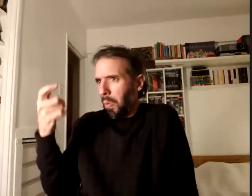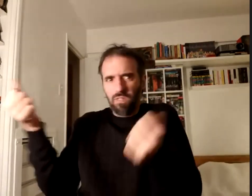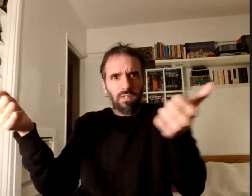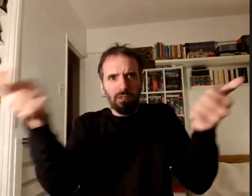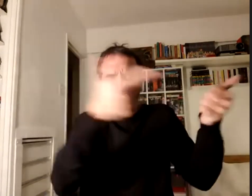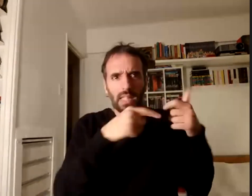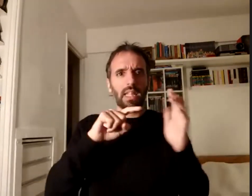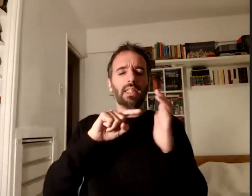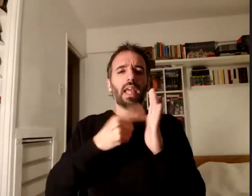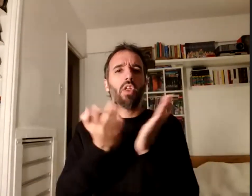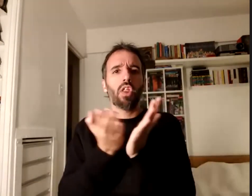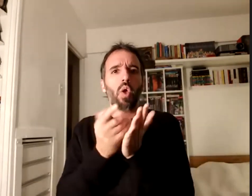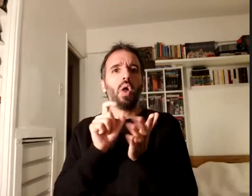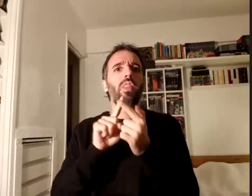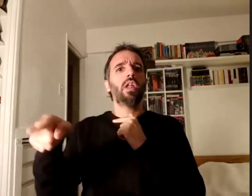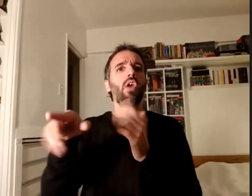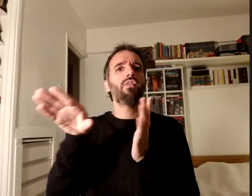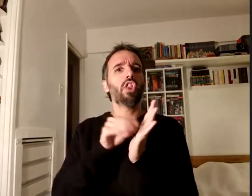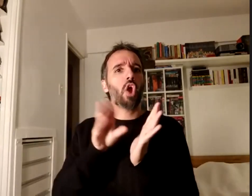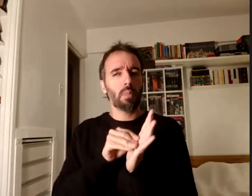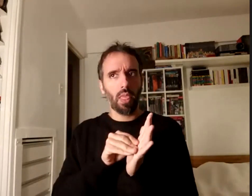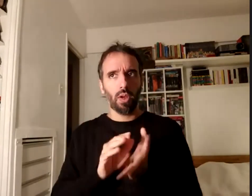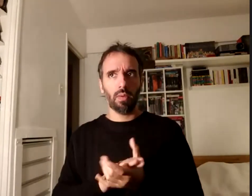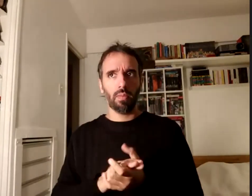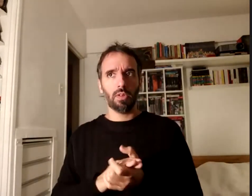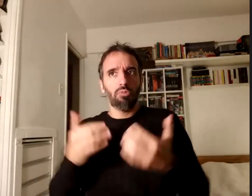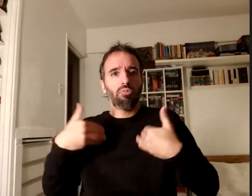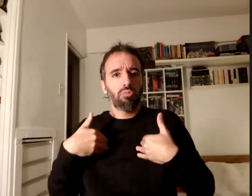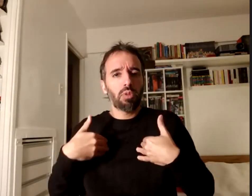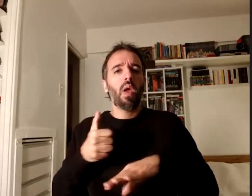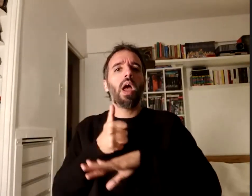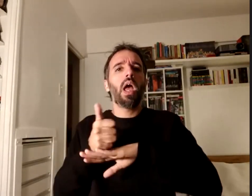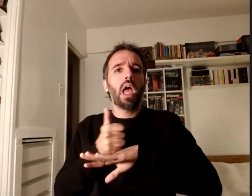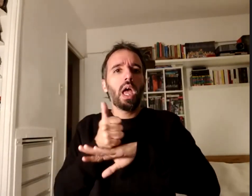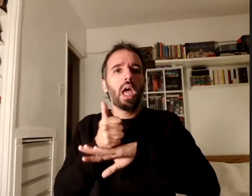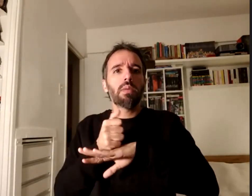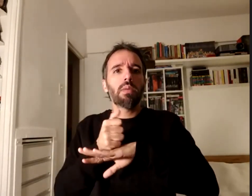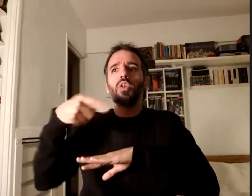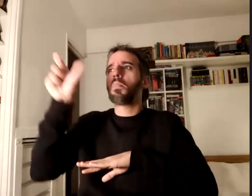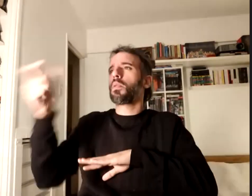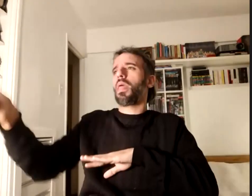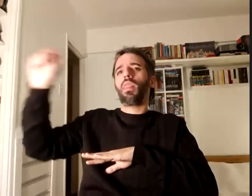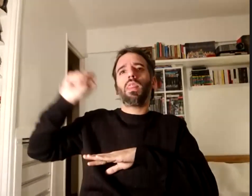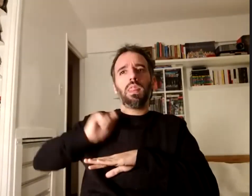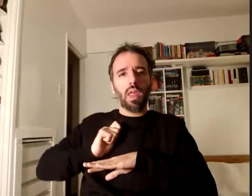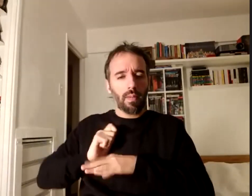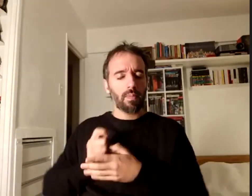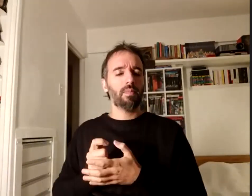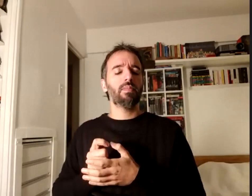o en la fotocopiadora yo tenía que esperar a que alguien me lo alcanzara y lo veía cuando la clase ya había pasado